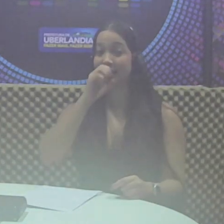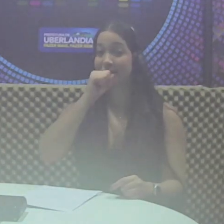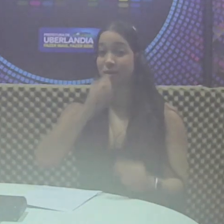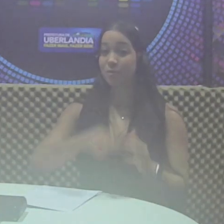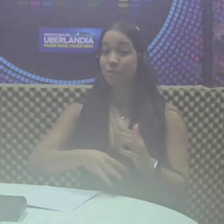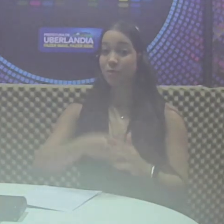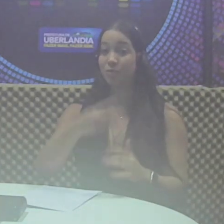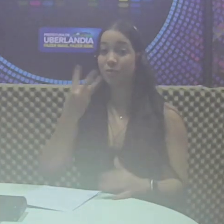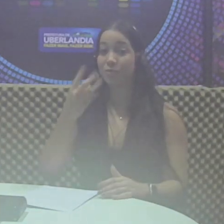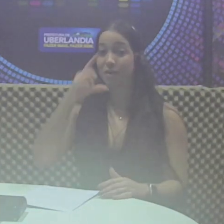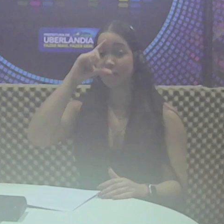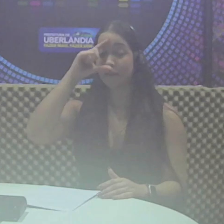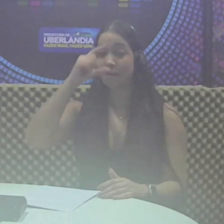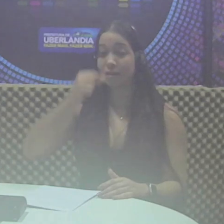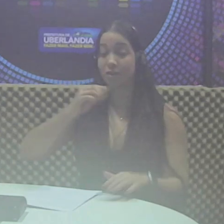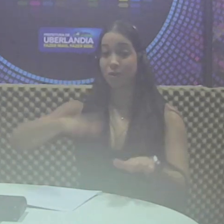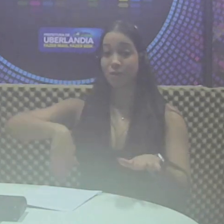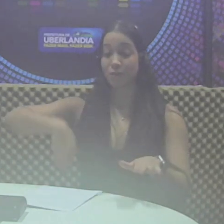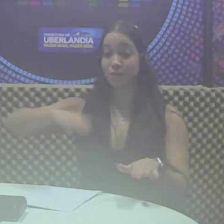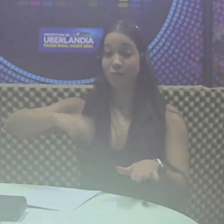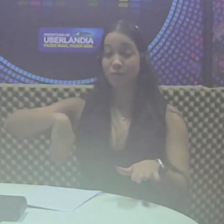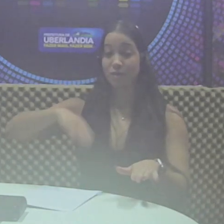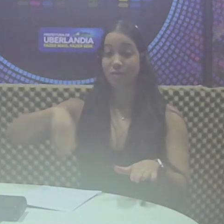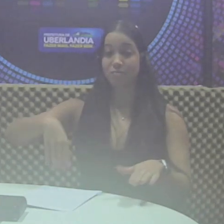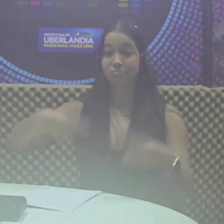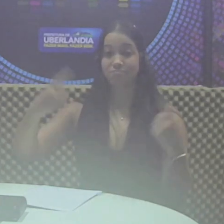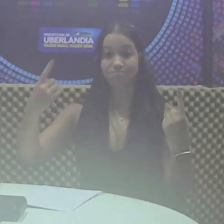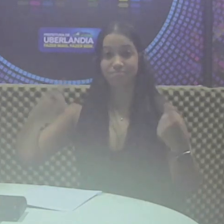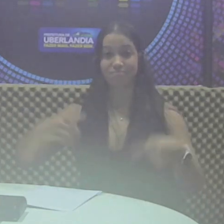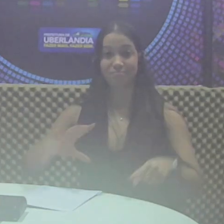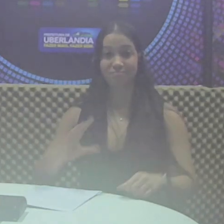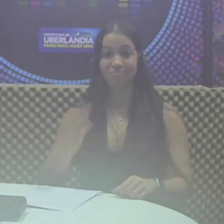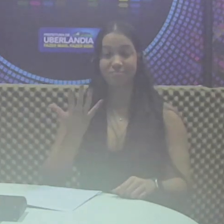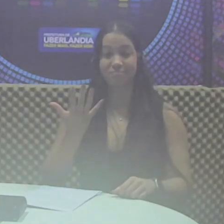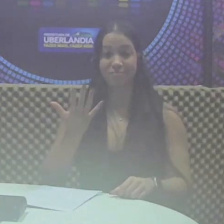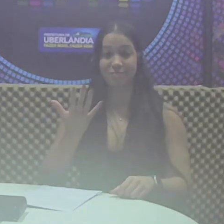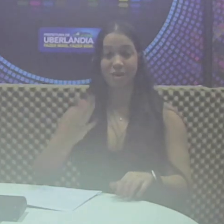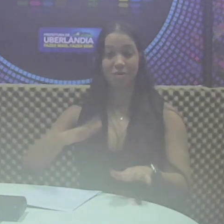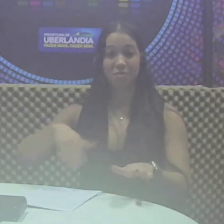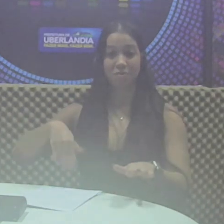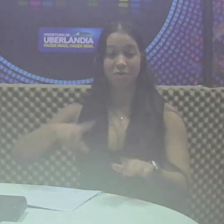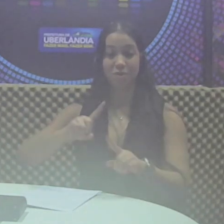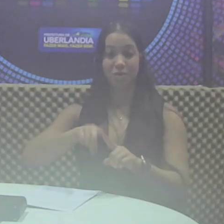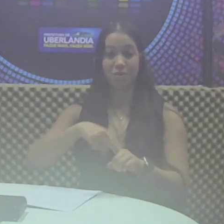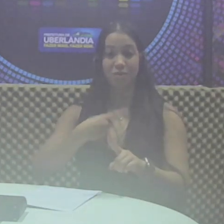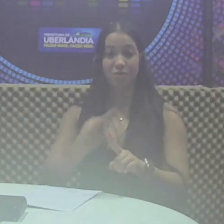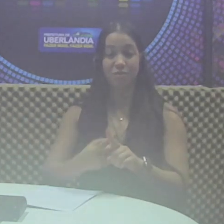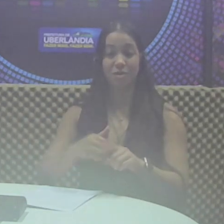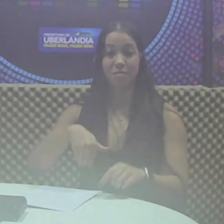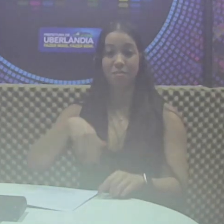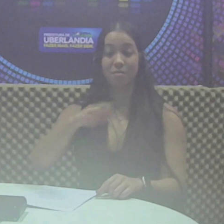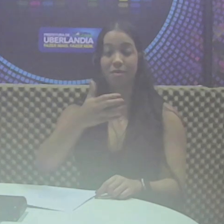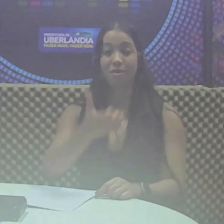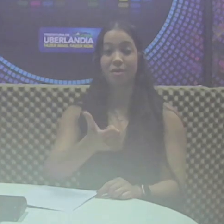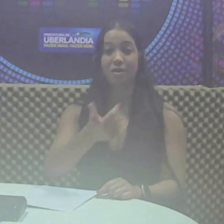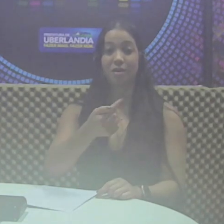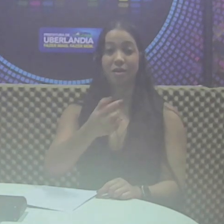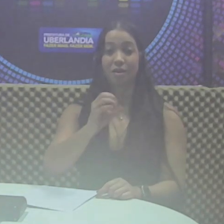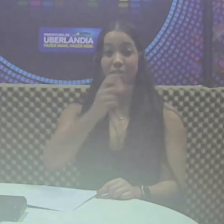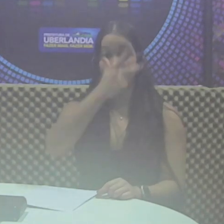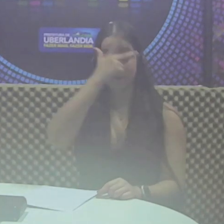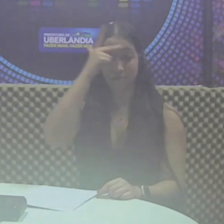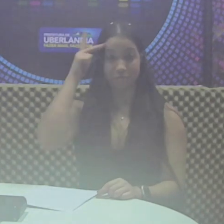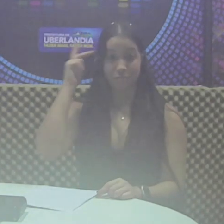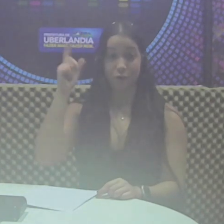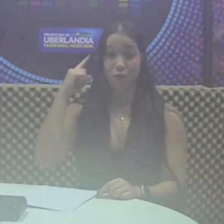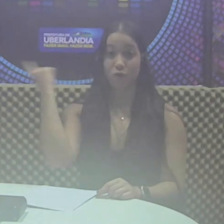regional triângulo de natação. A competição acontece no Praia Clube, com a participação de mais de 170 atletas de